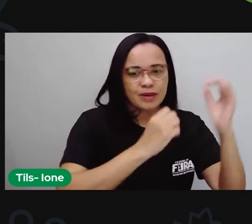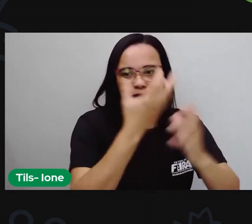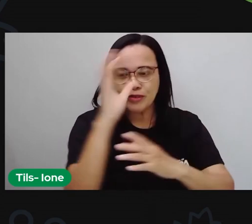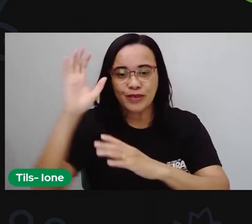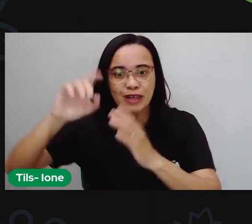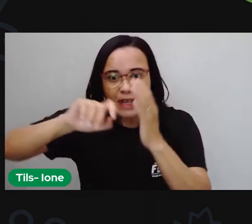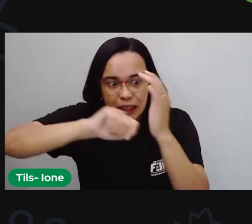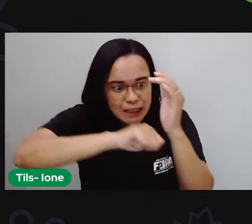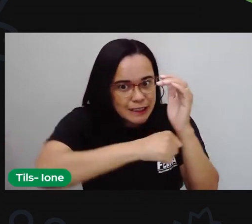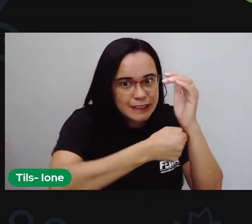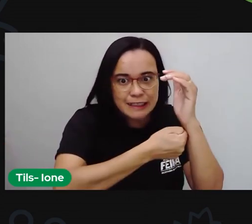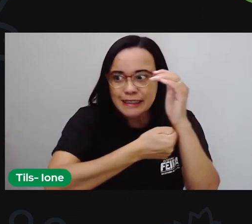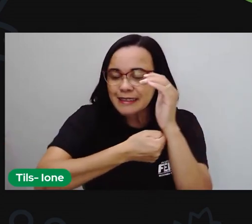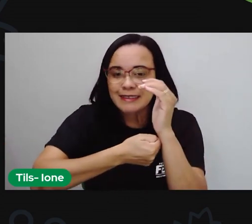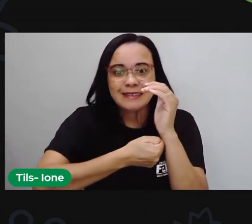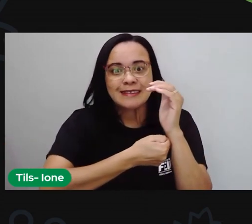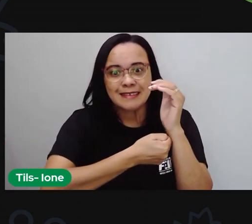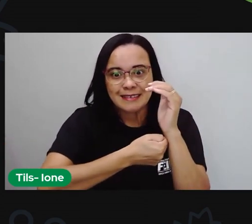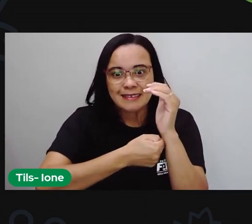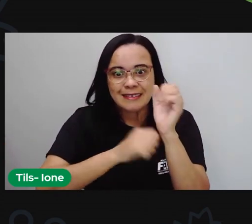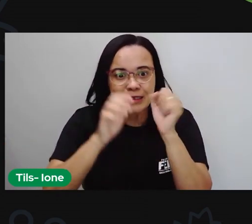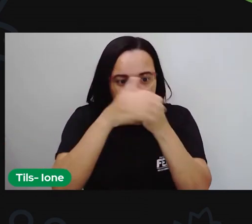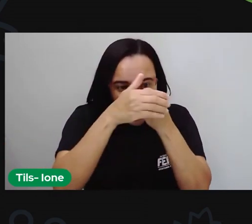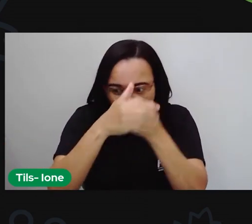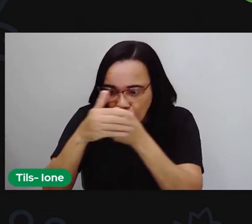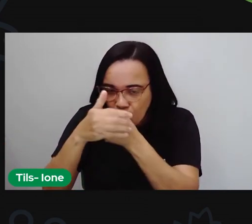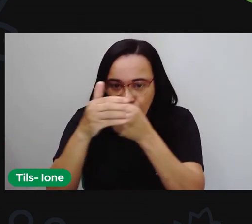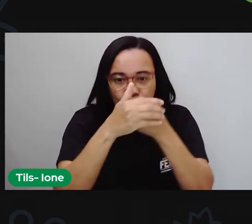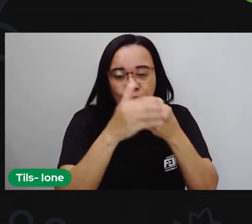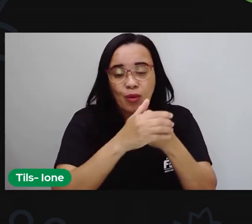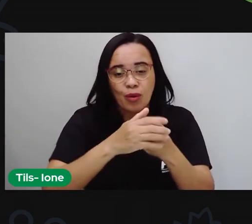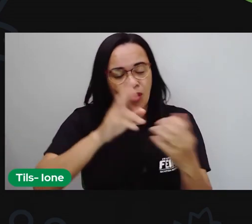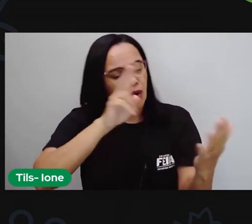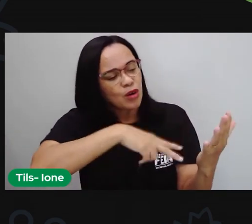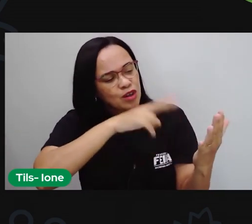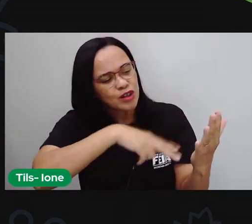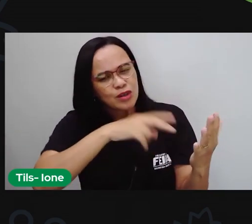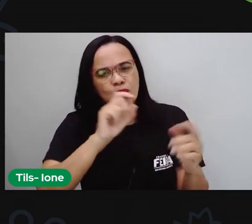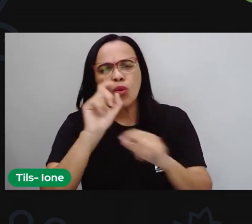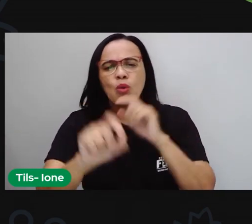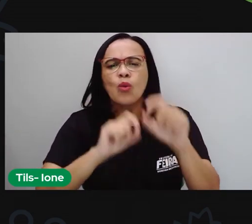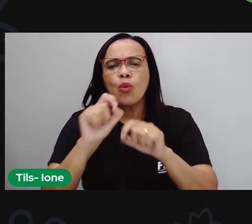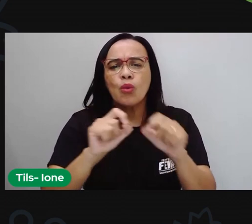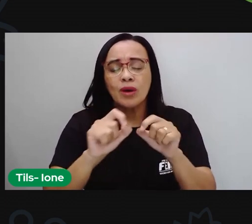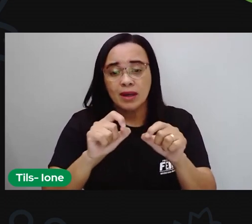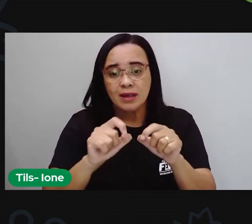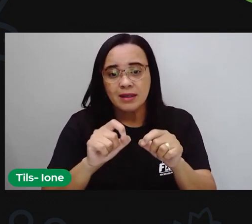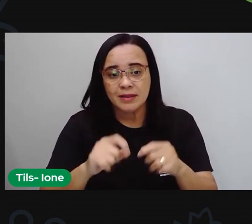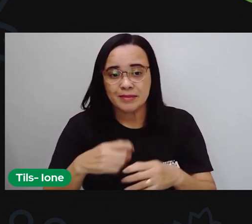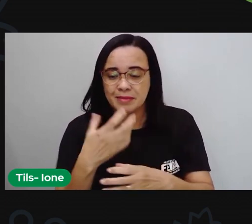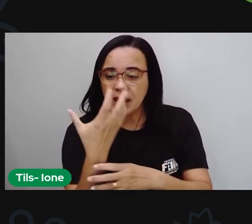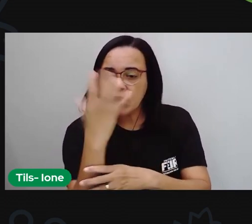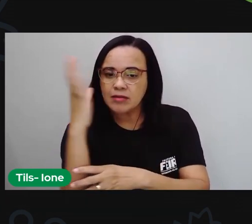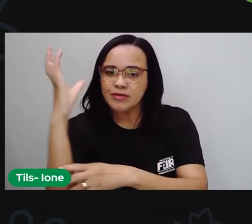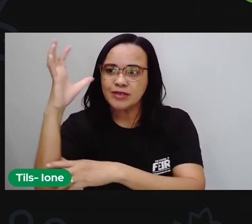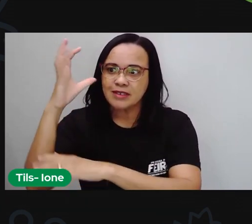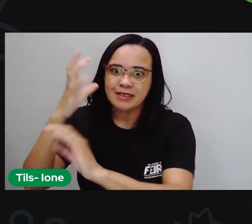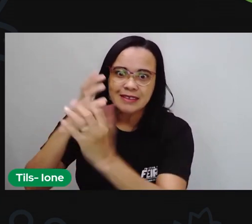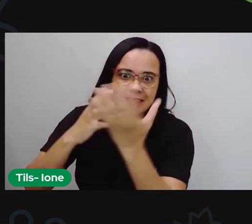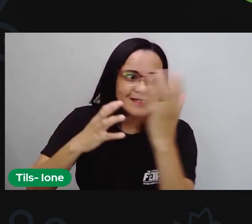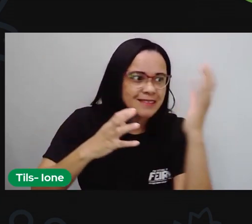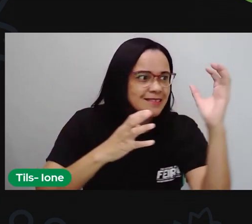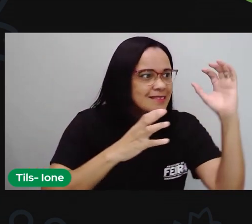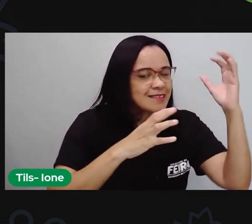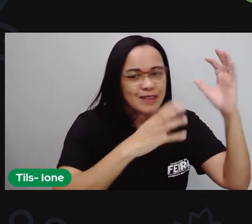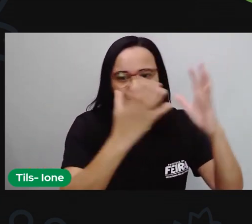Comecem a imaginar sobre o que vocês acham que esse livro vai falar. Olha só. A Floresta Misteriosa